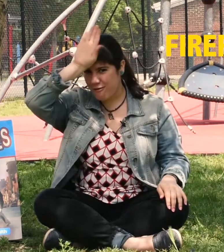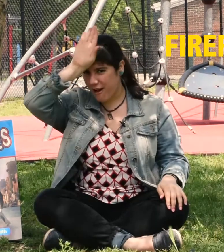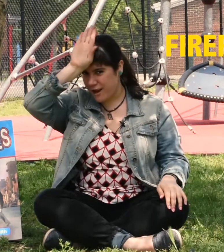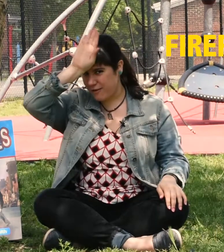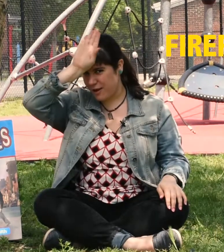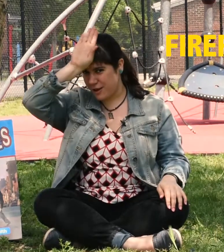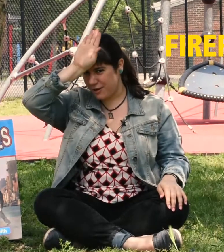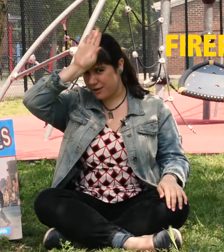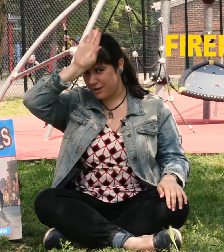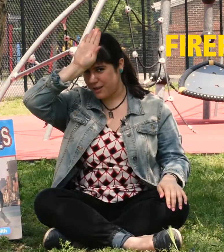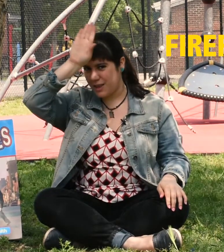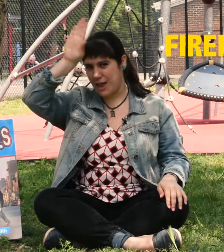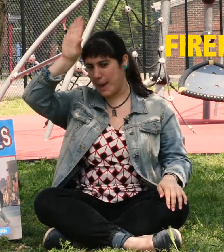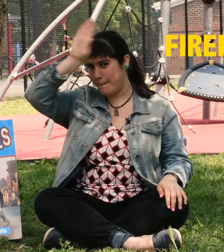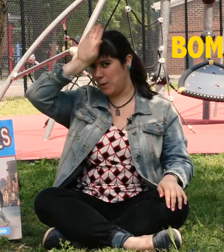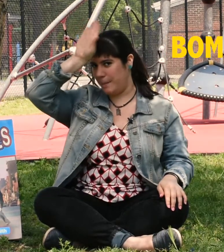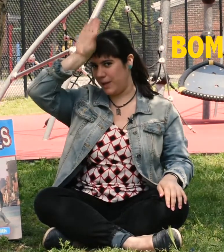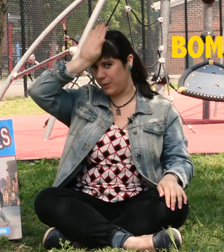Firefighter Bombero